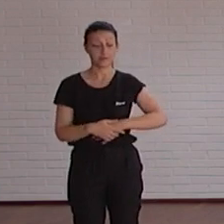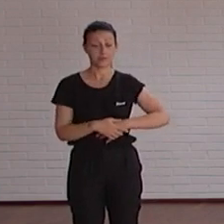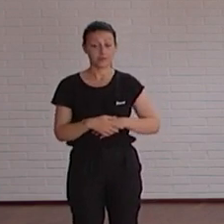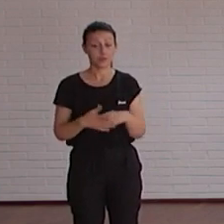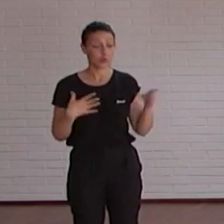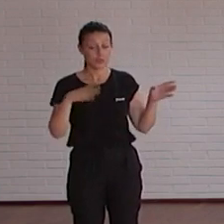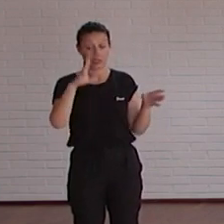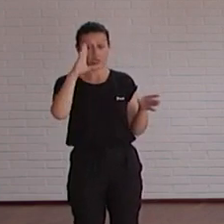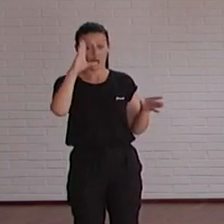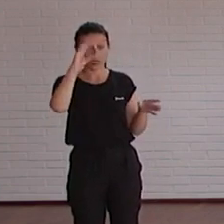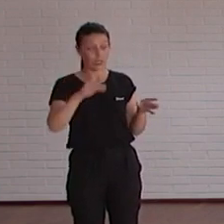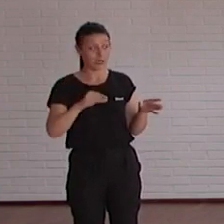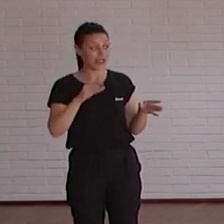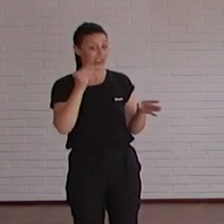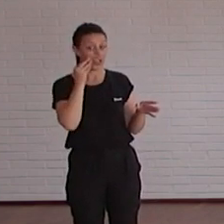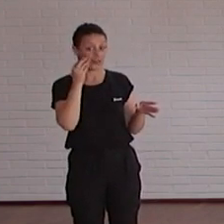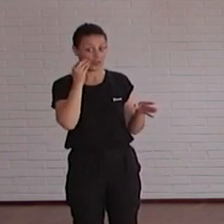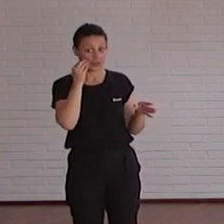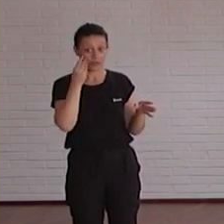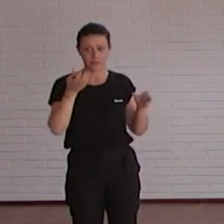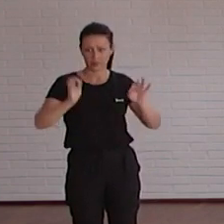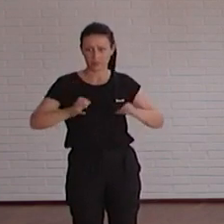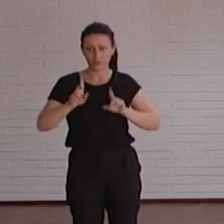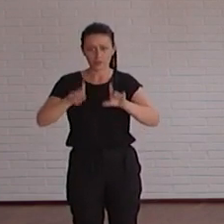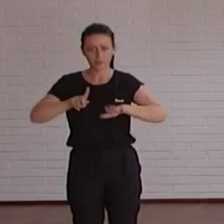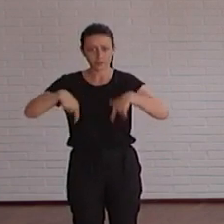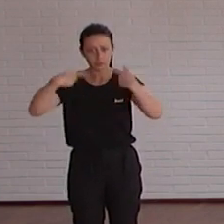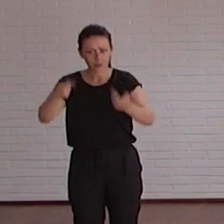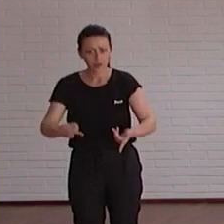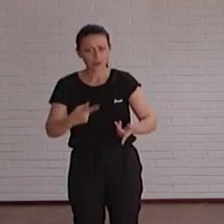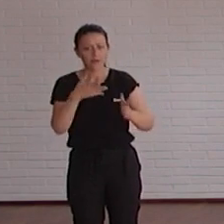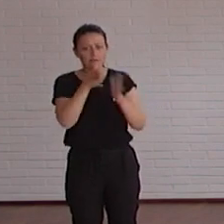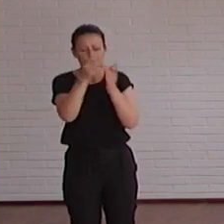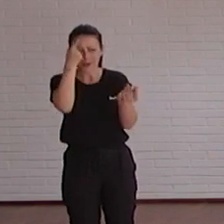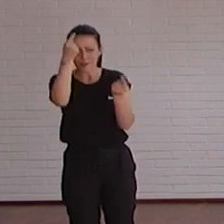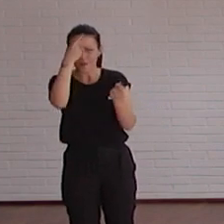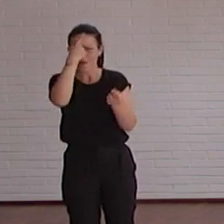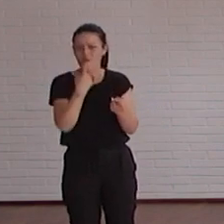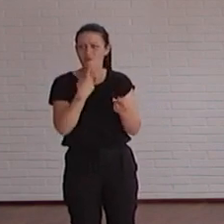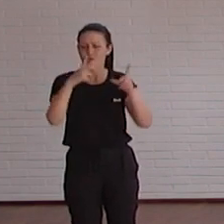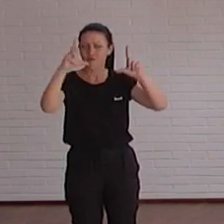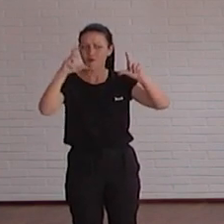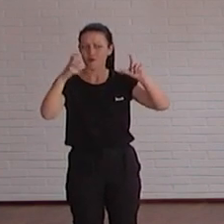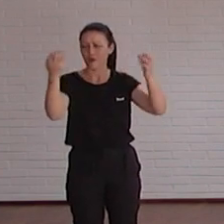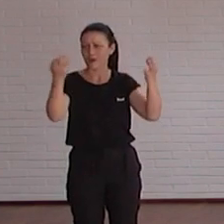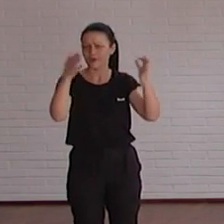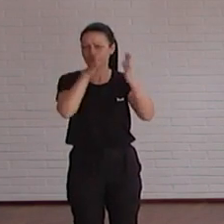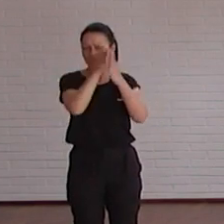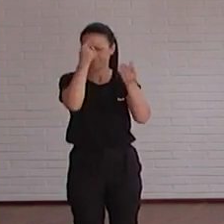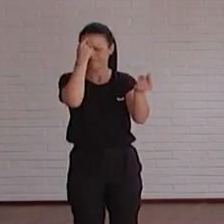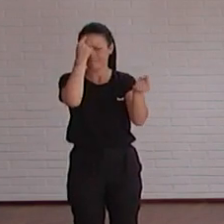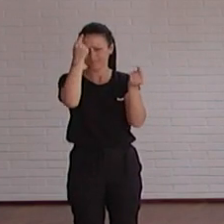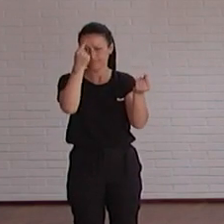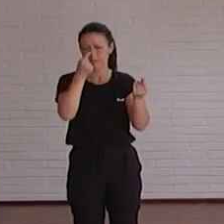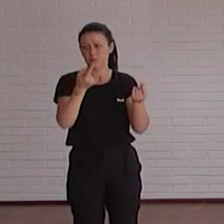inteligencia artificial seguramente en seis meses te va a decir lo que hay en esa foto ¿vale? entonces no nos cuesta nada de cada foto